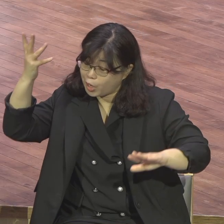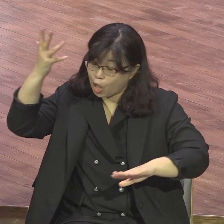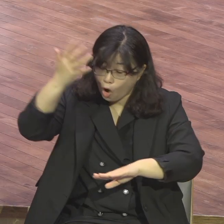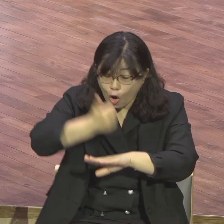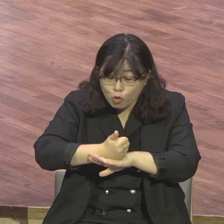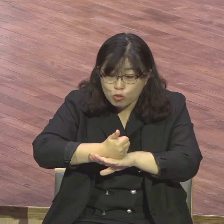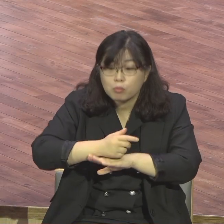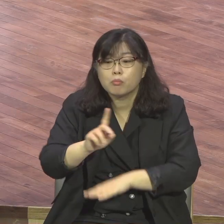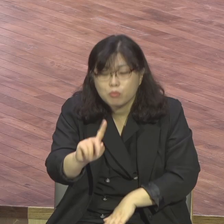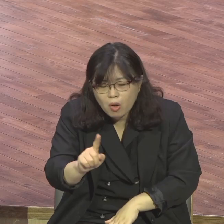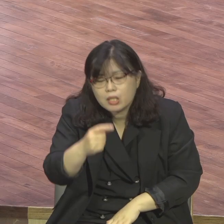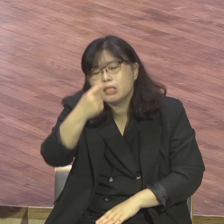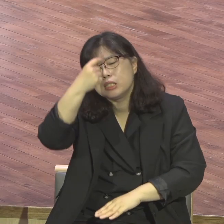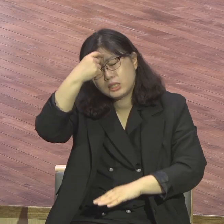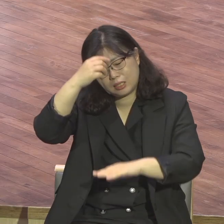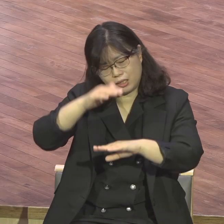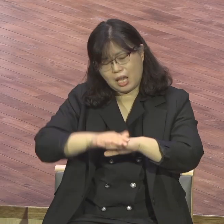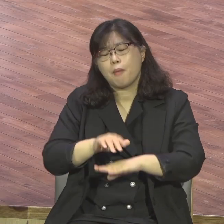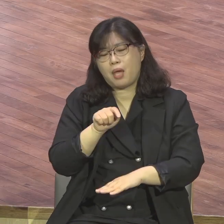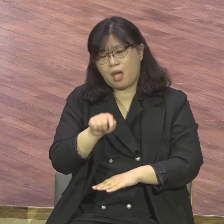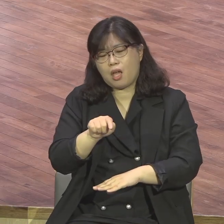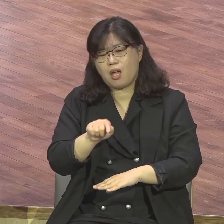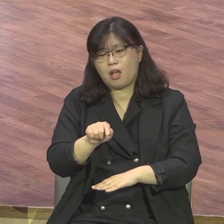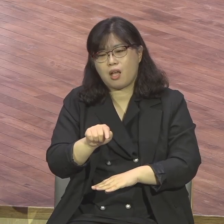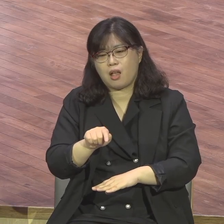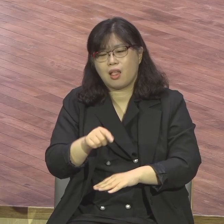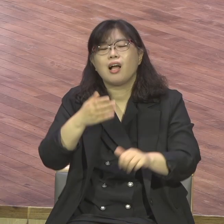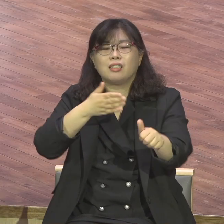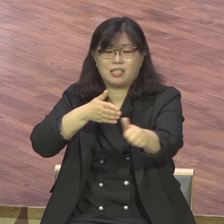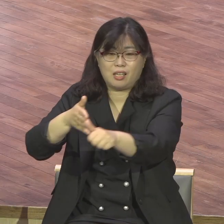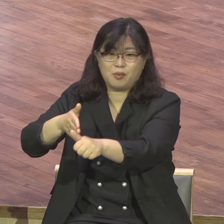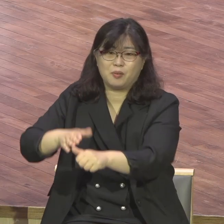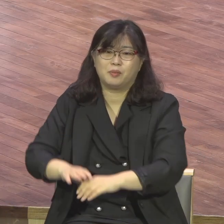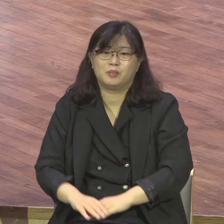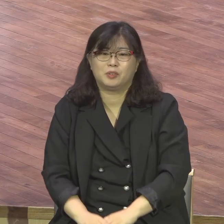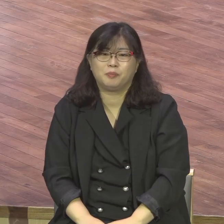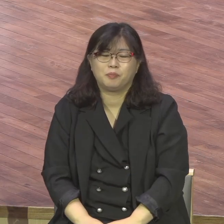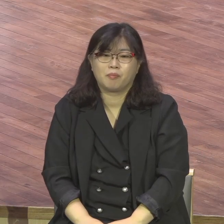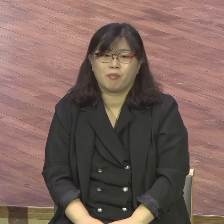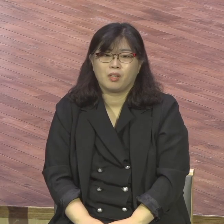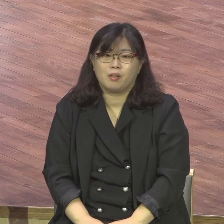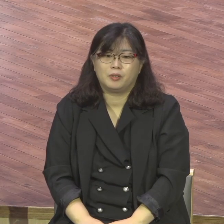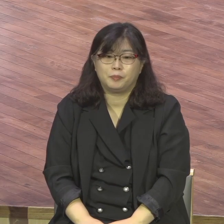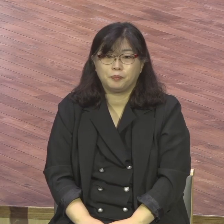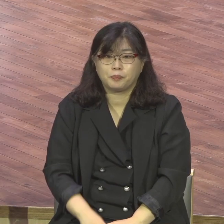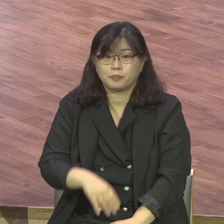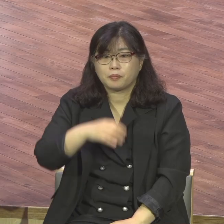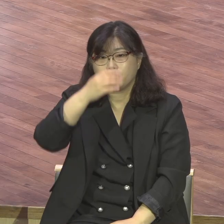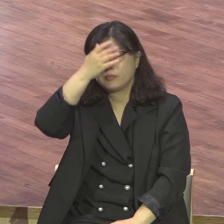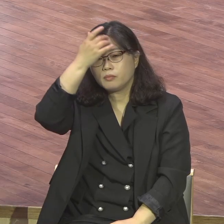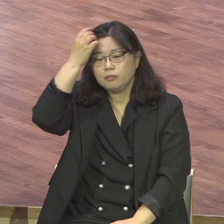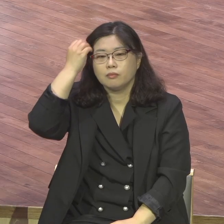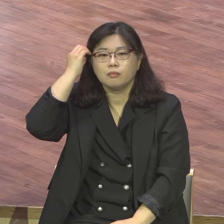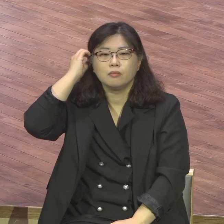우리가 신학적으로 자세하게 접근하지 않았기 때문에 여러분이 모를 수가 있지만은 로마